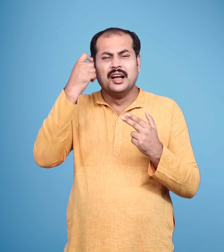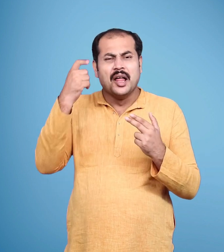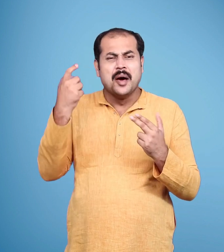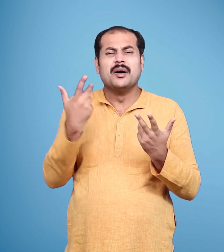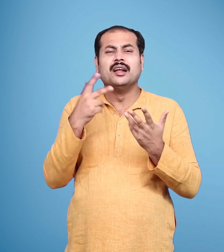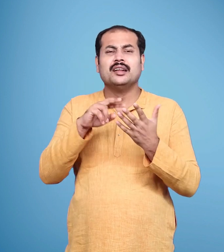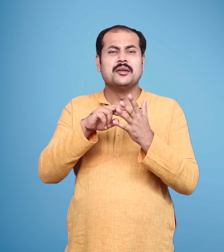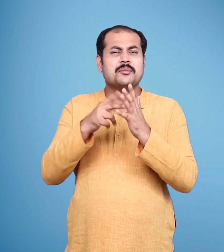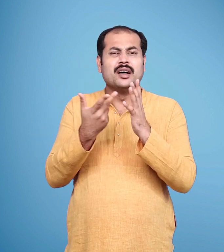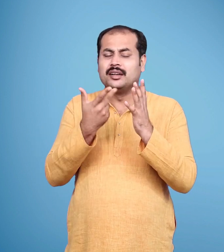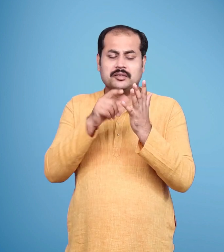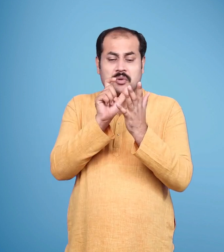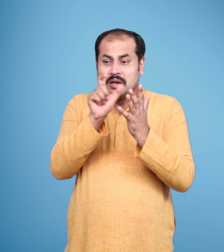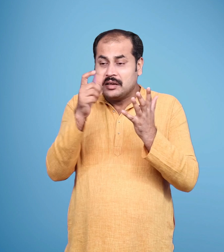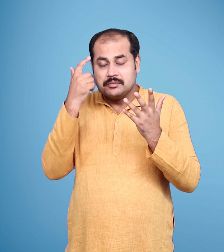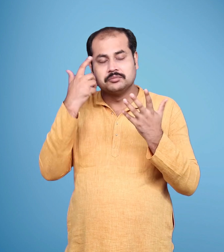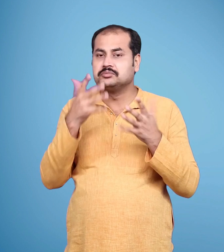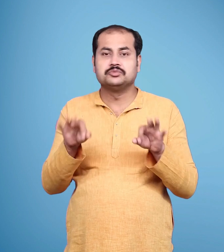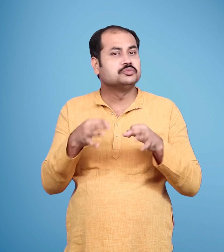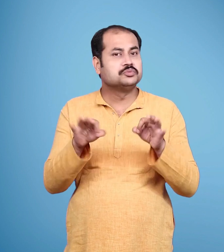मैं नहीं जानता कि उसका अर्थ किया है